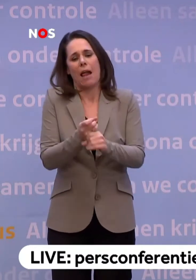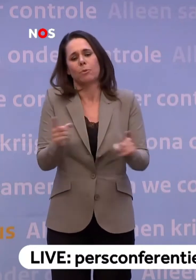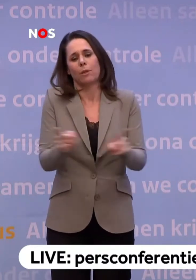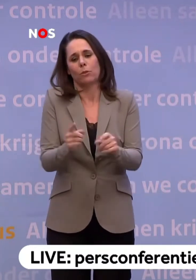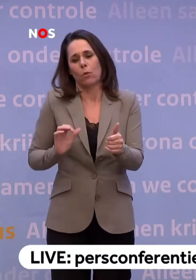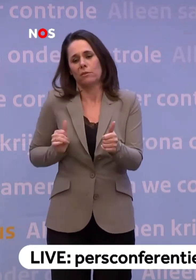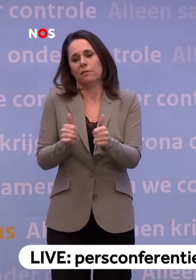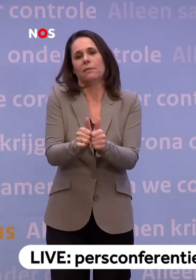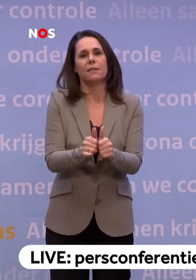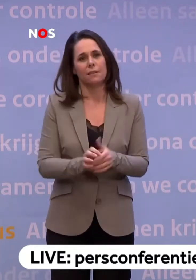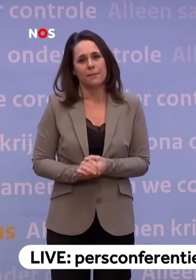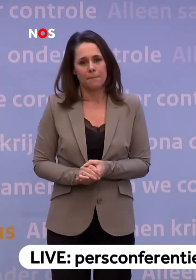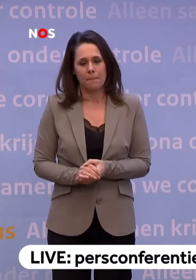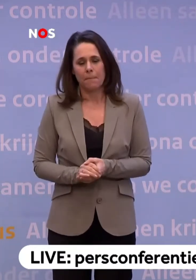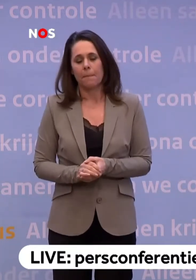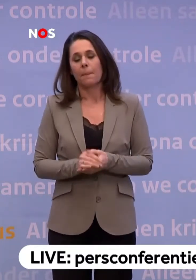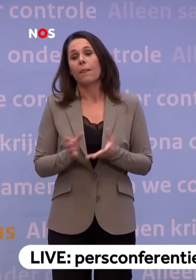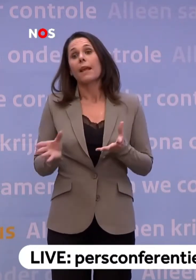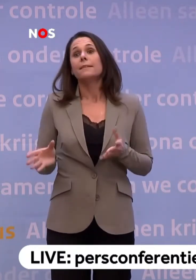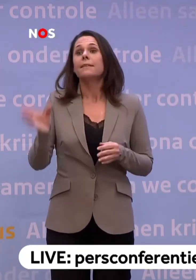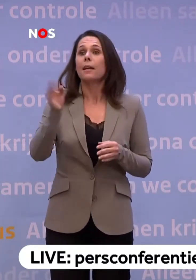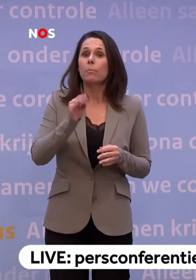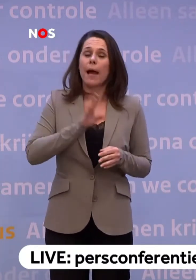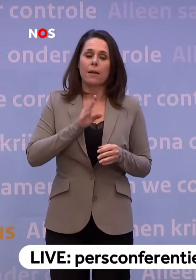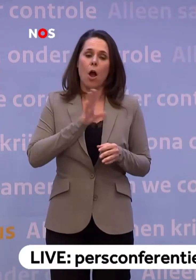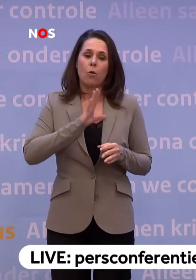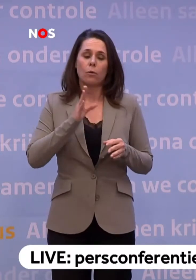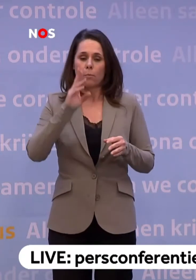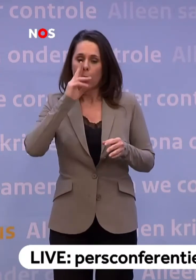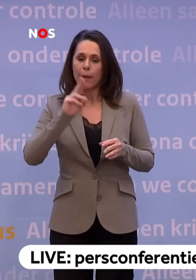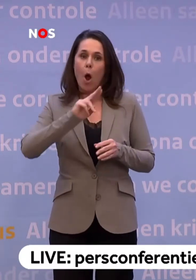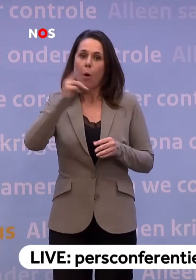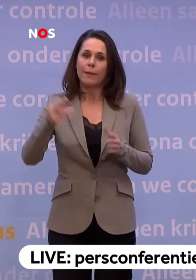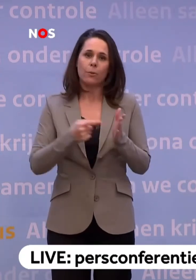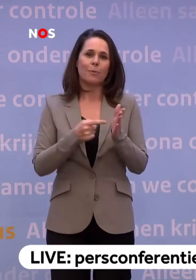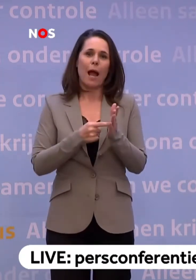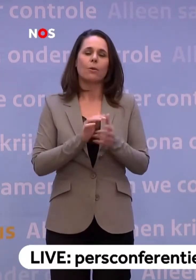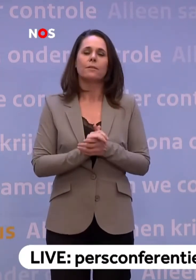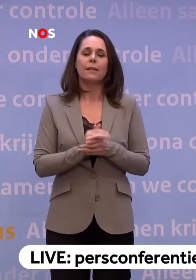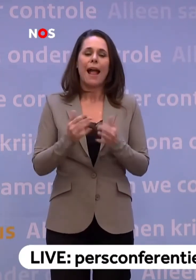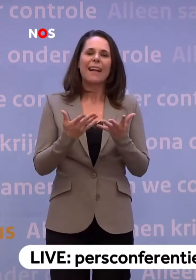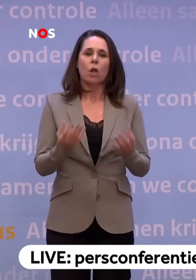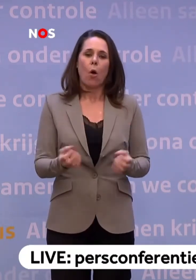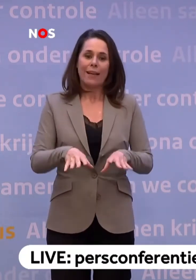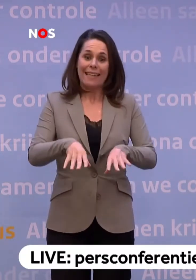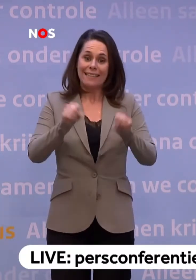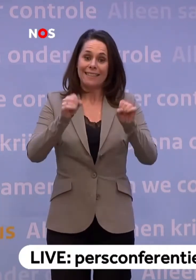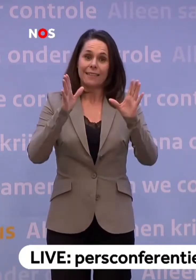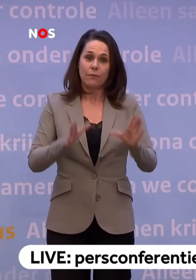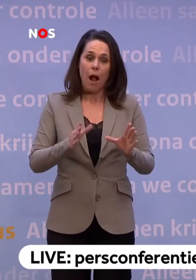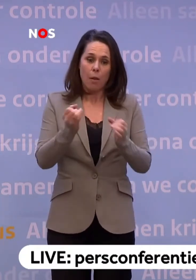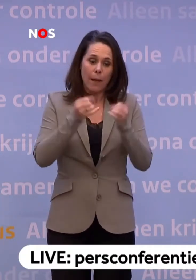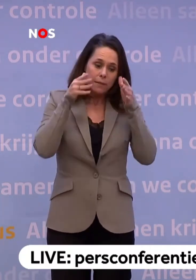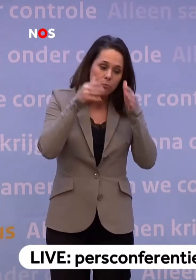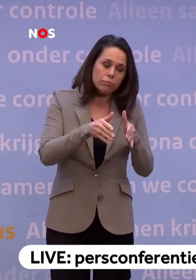in te lopen. En daarnaast moeten we meer inzetten op hergebruik. Nou, en daar is een aantal initiatieven op hergebruik... ...en ook daar, ja,